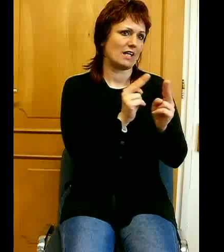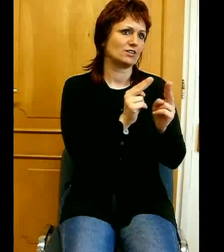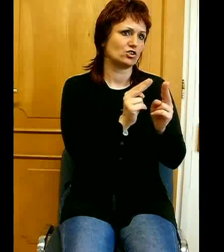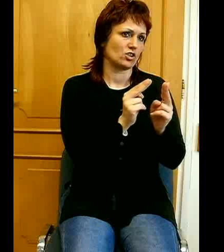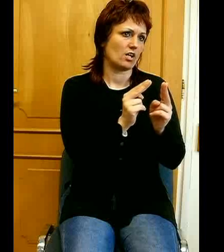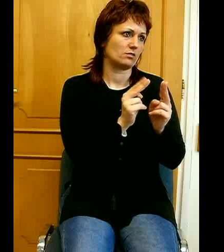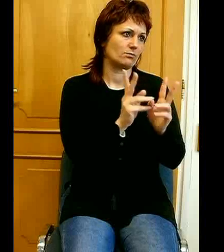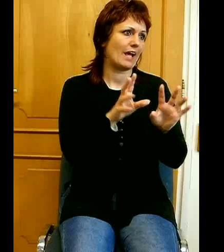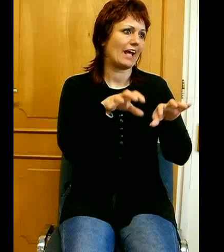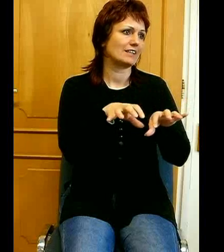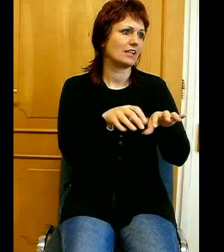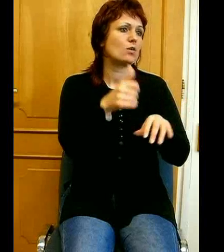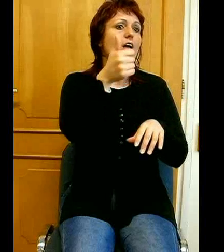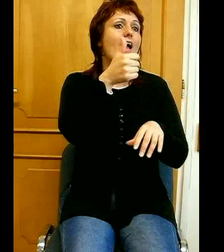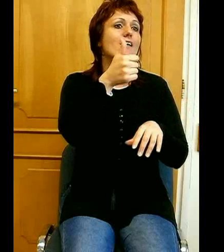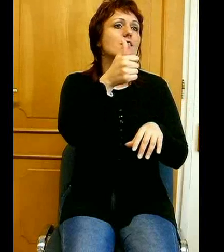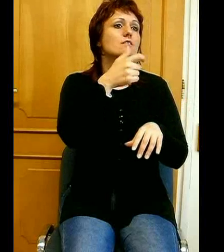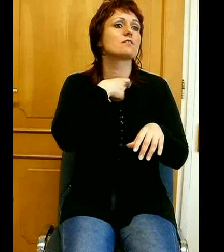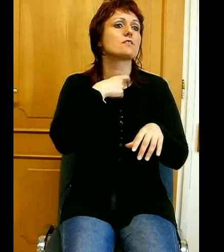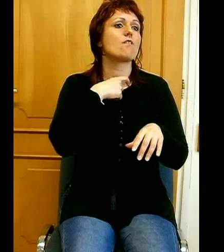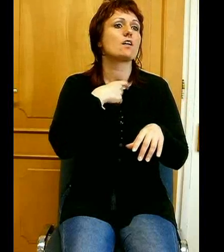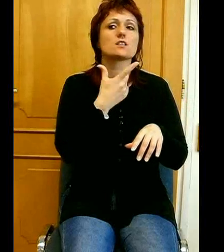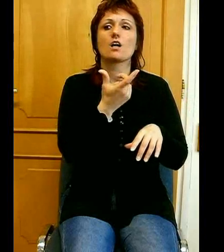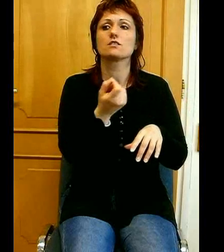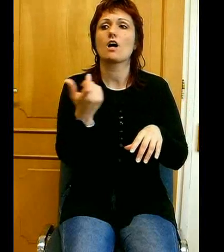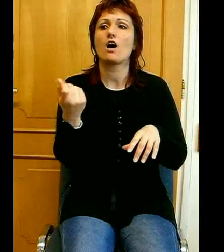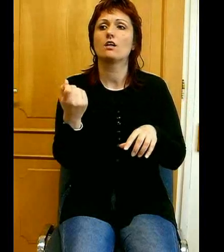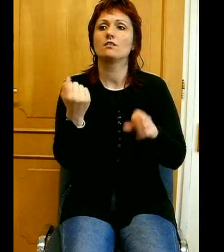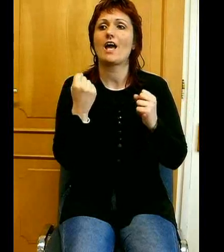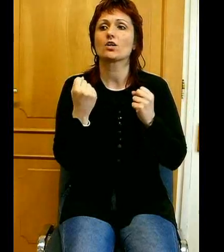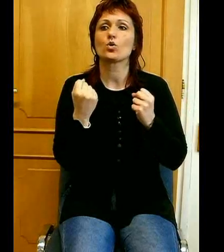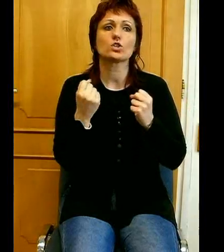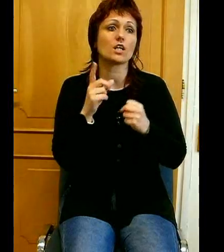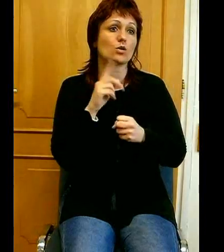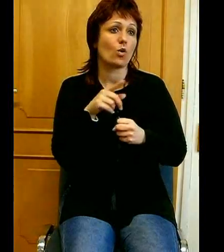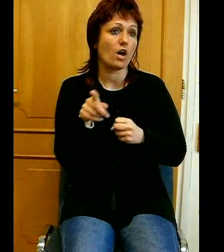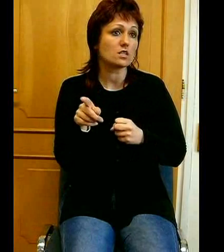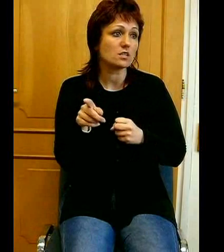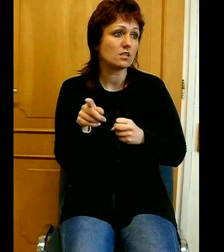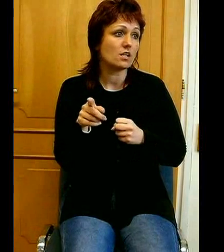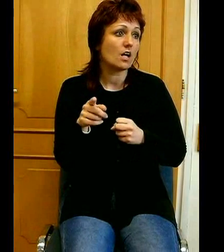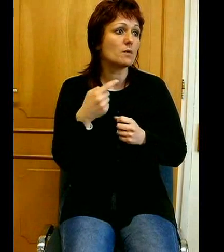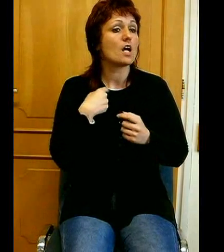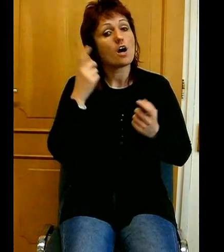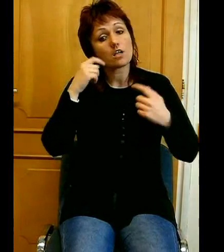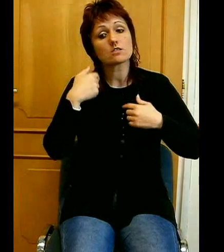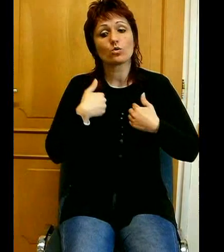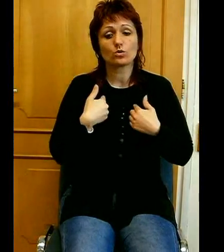hogy egy szavazattal elősítjük azt, aminek a helyességéről meg vagyunk győződve.